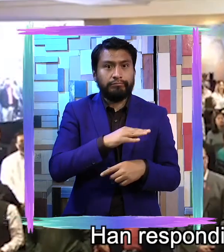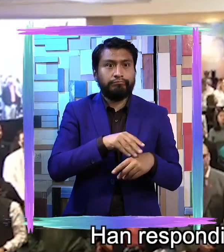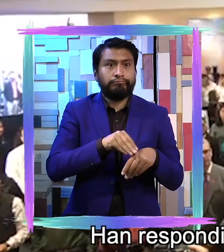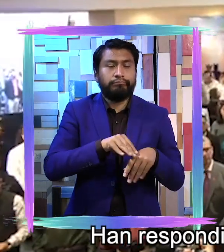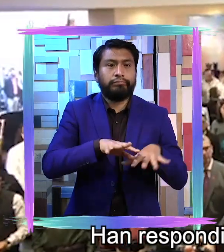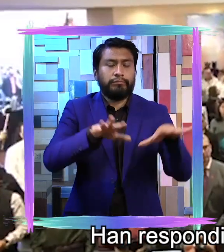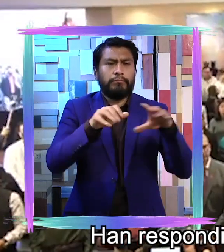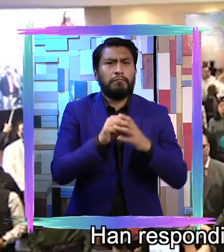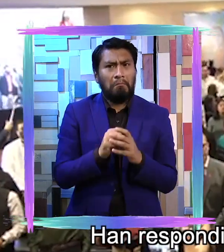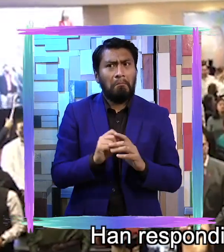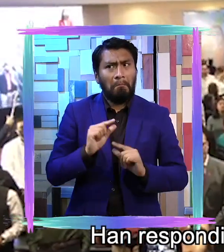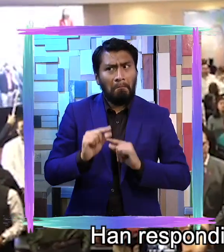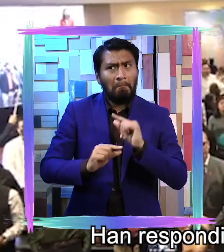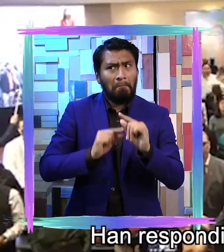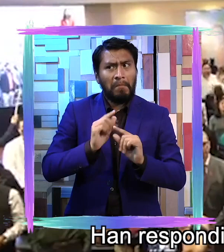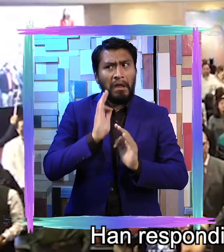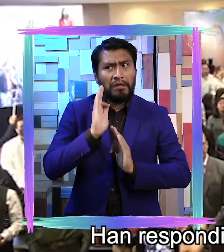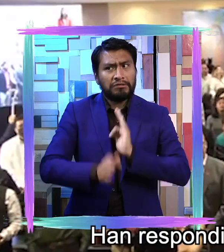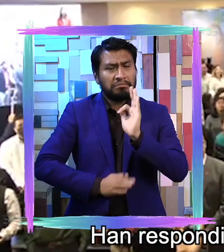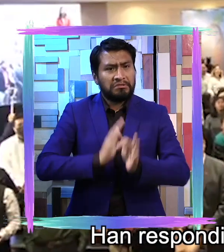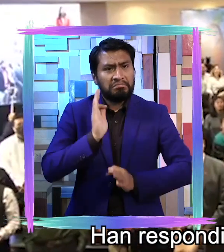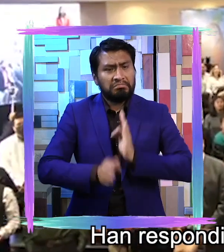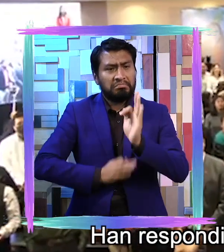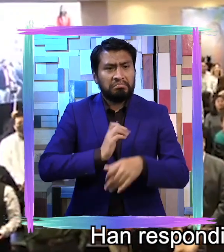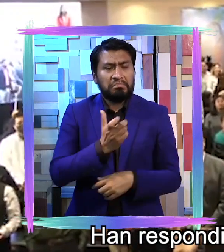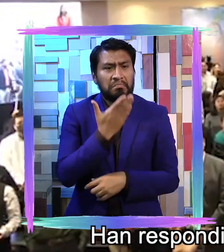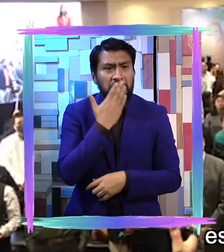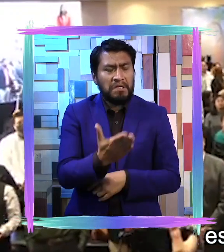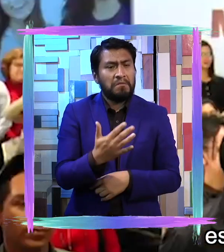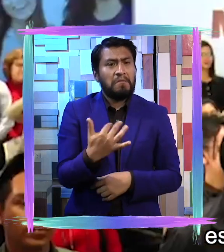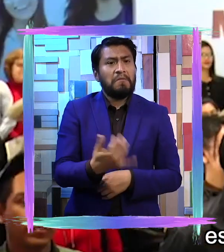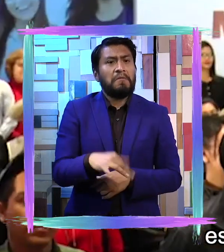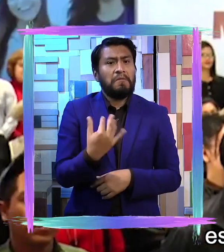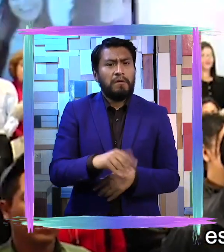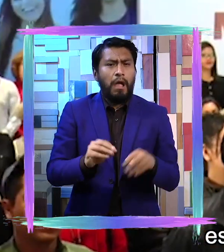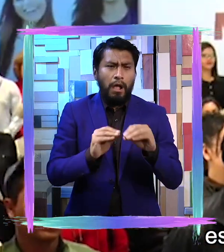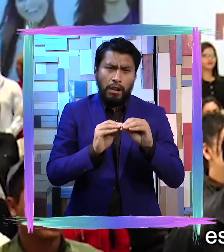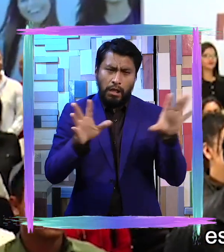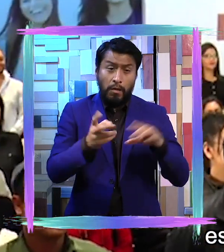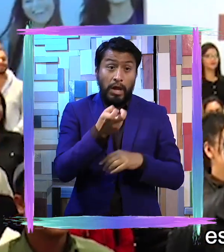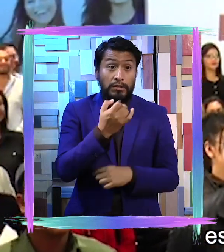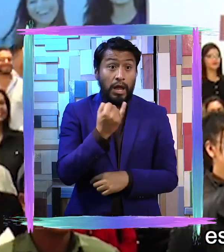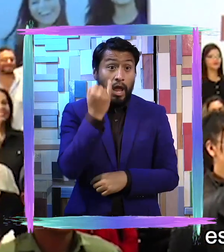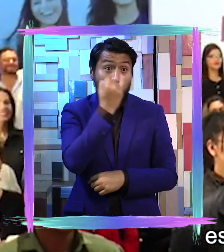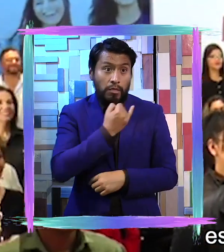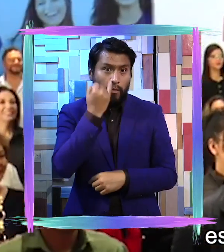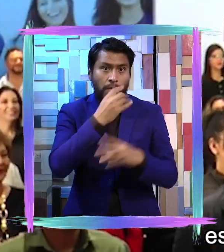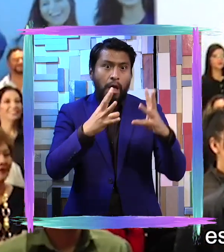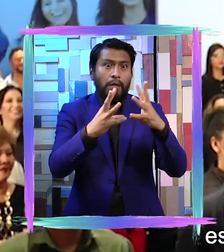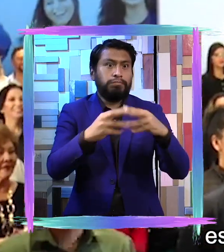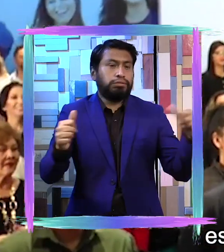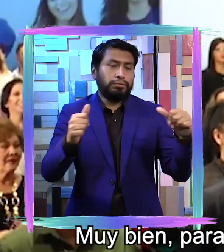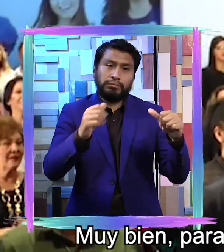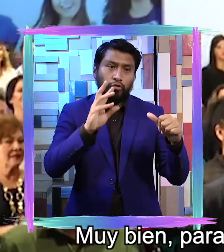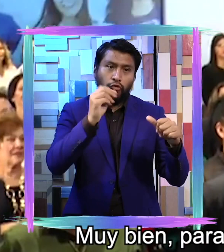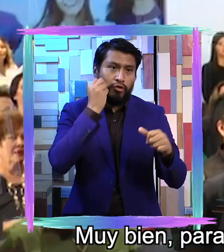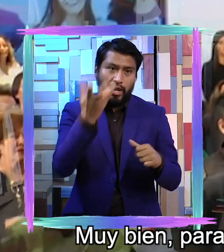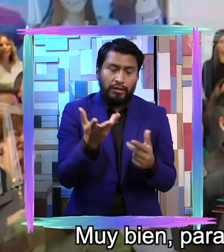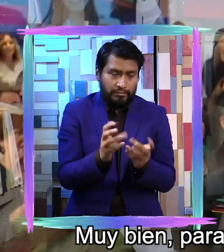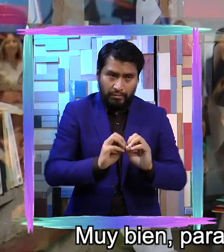Han respondido muy bien, claro que les parece que ese idioma no desaparezca.